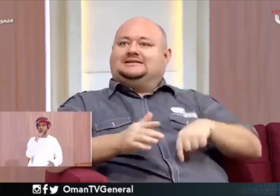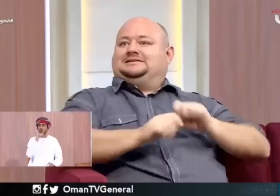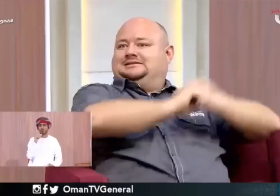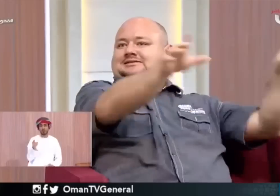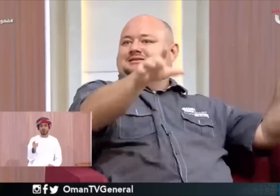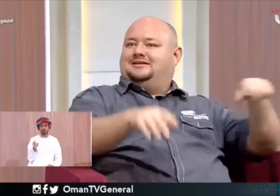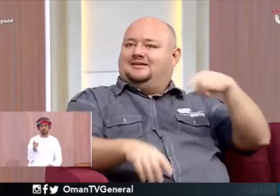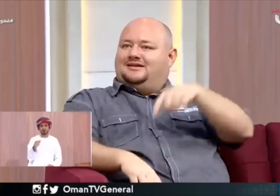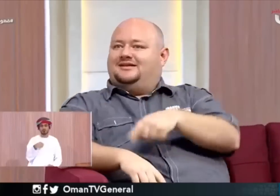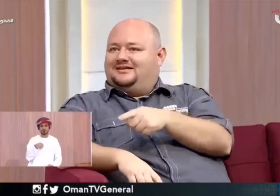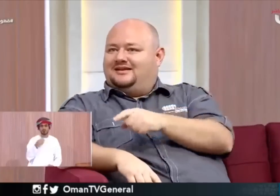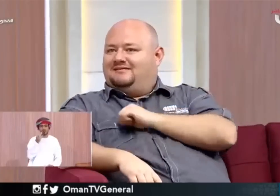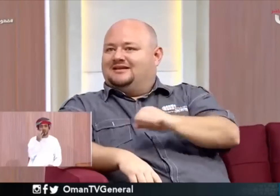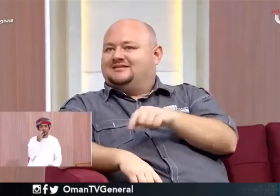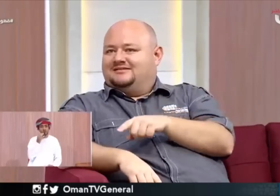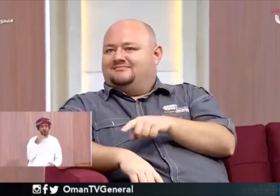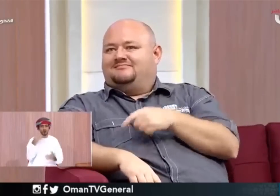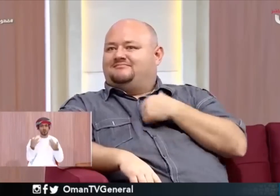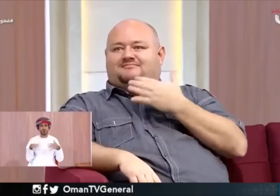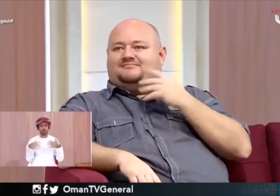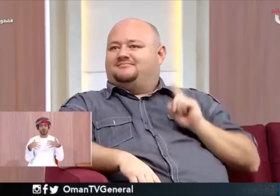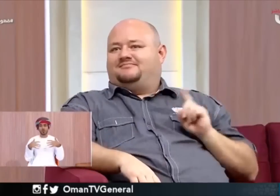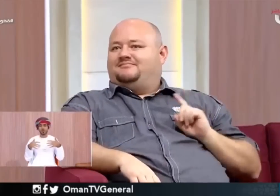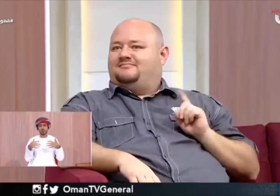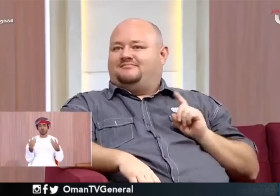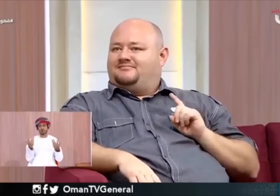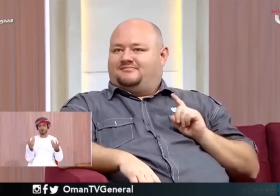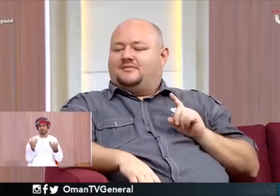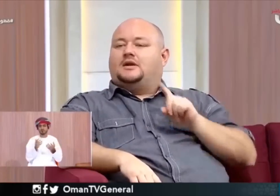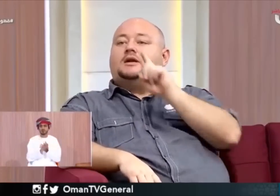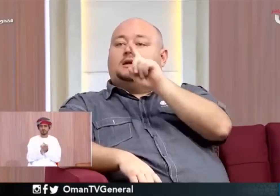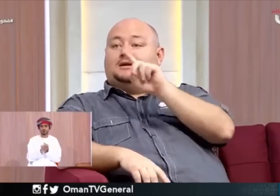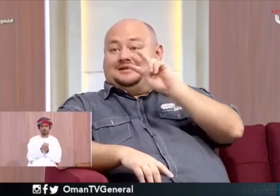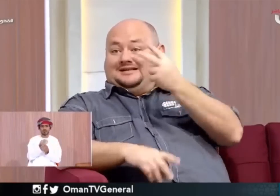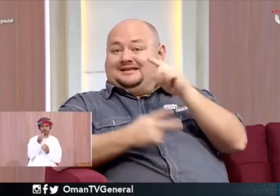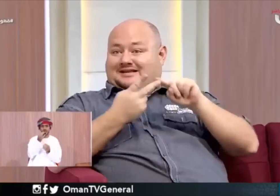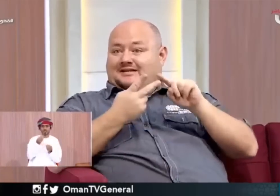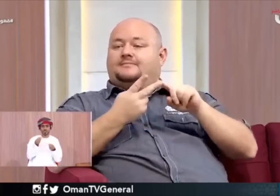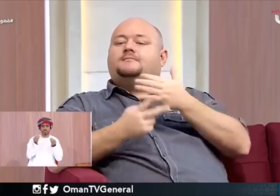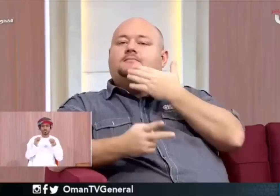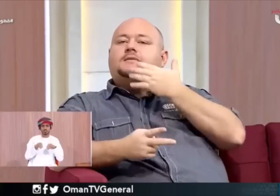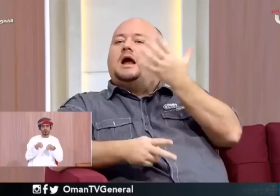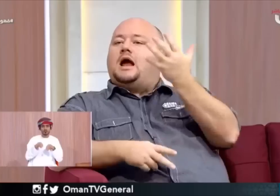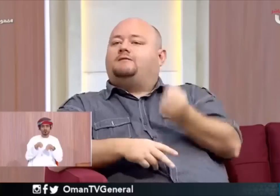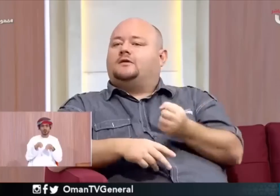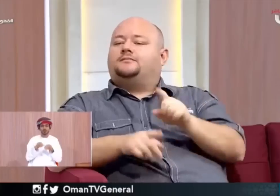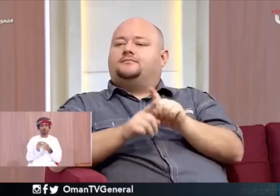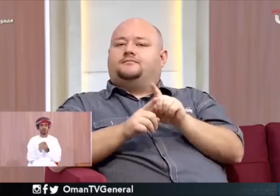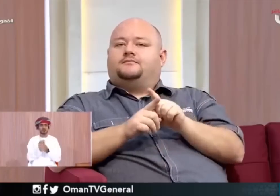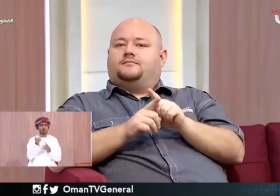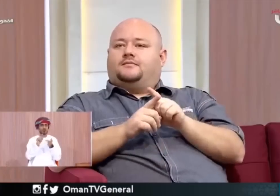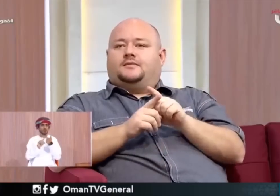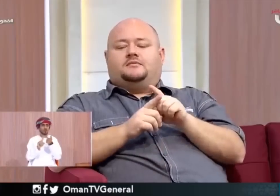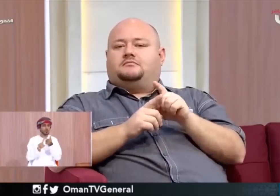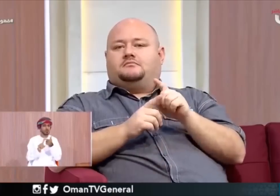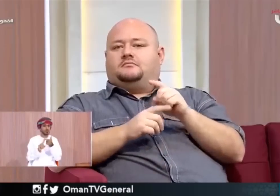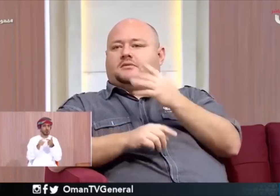وطبعا يعني ده كان انبهار شديد جدا لي تاني شي إحنا عندنا في تشيكيا